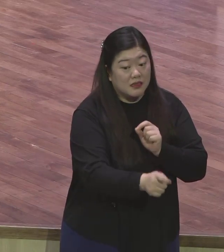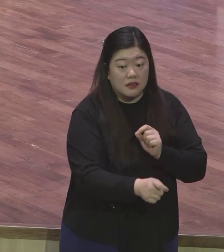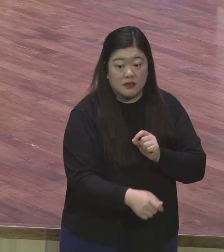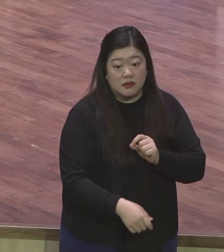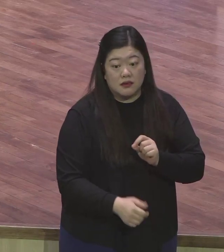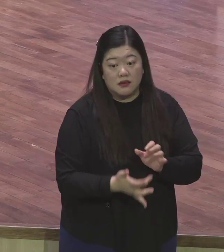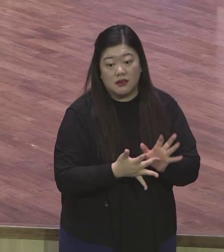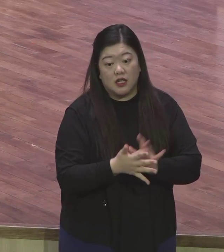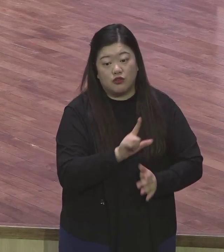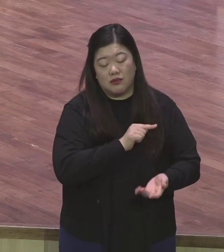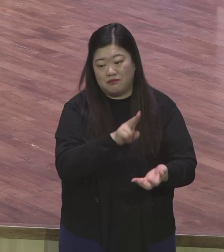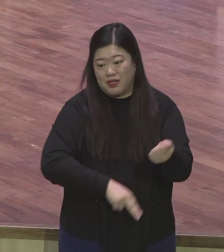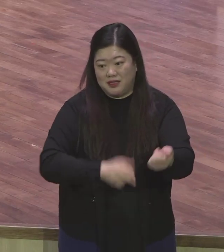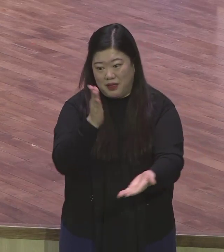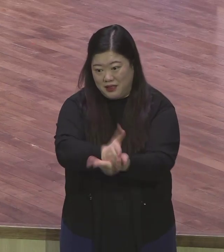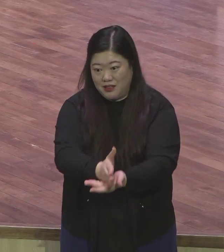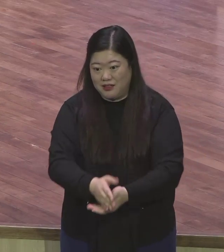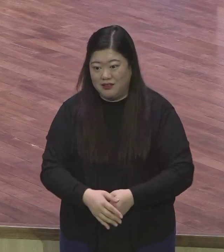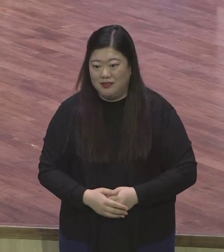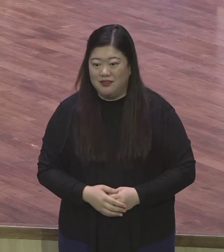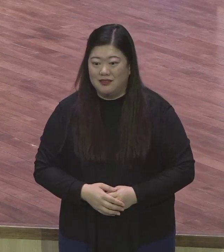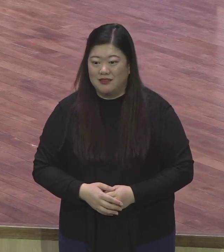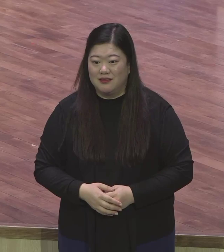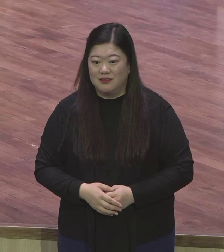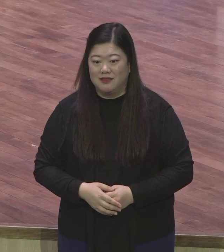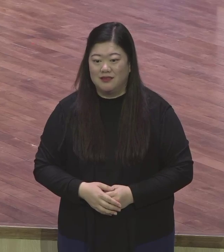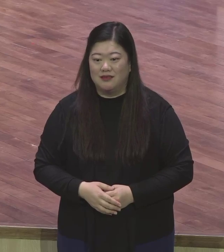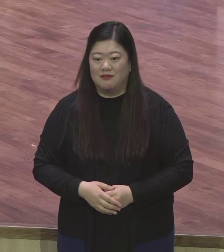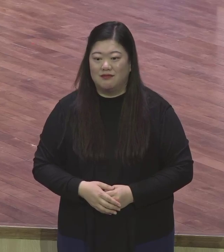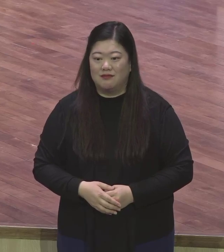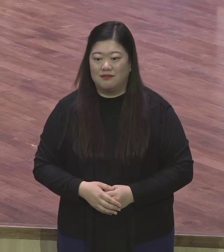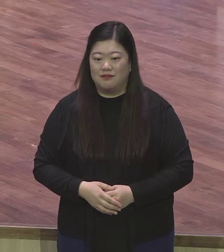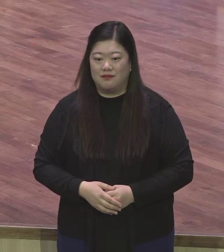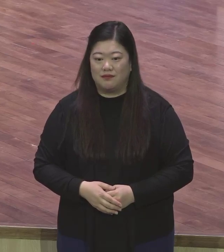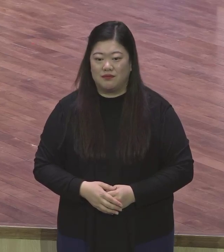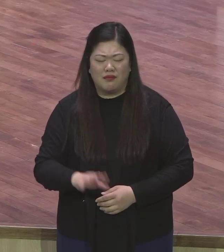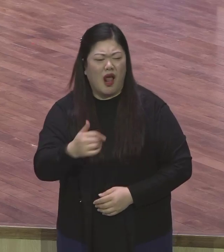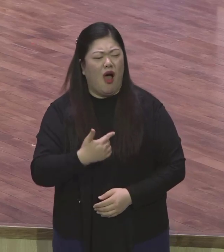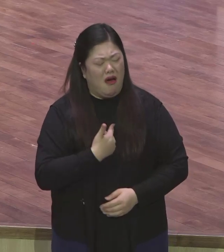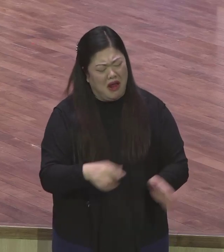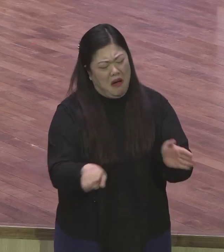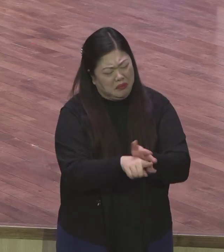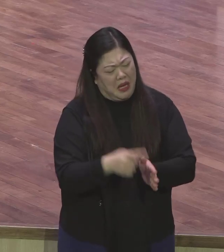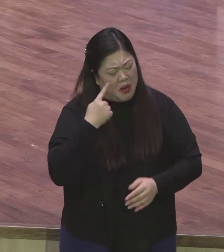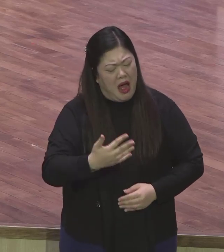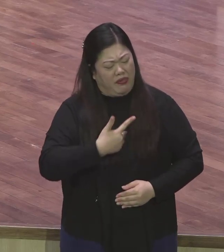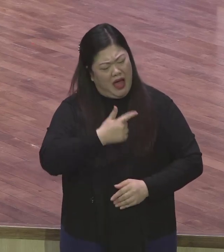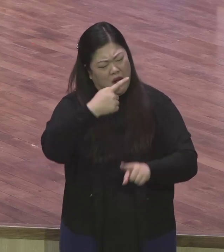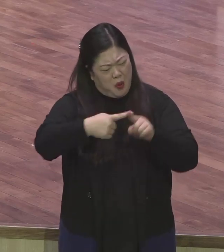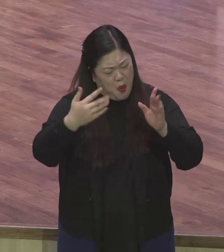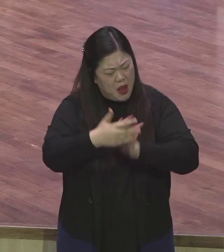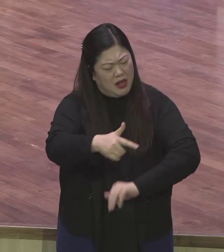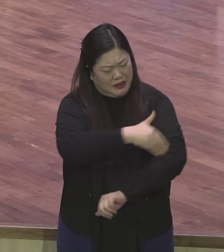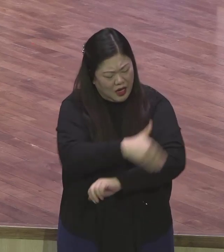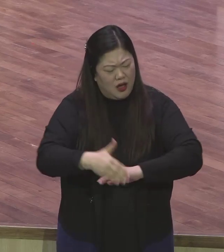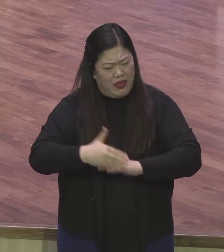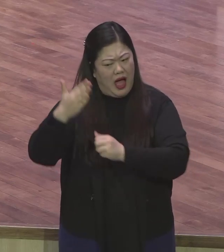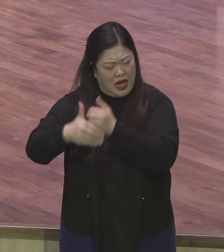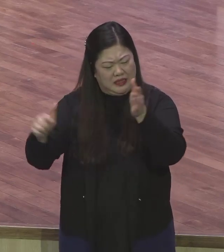하나님 이용당할 뿐 아니란 말이에요 날 믿어주세요 그 자체를 못 믿는 사람이 뭘 믿어줘요